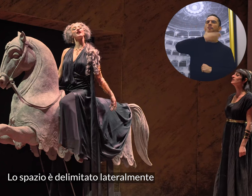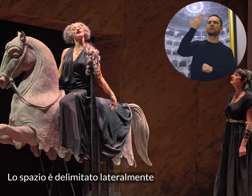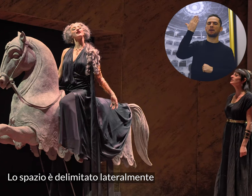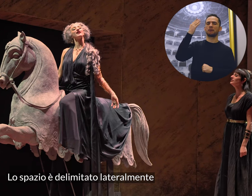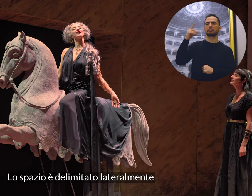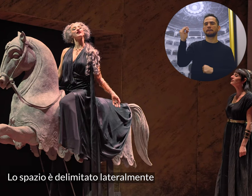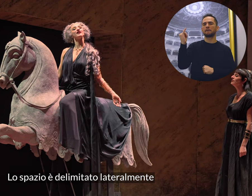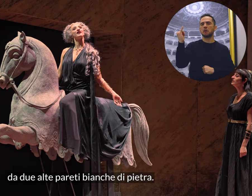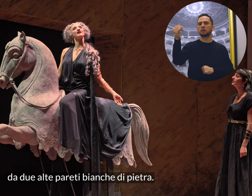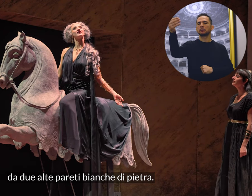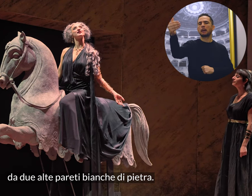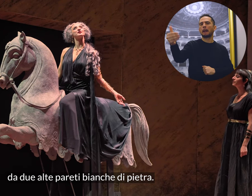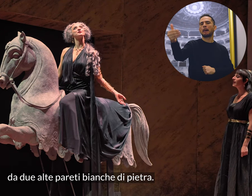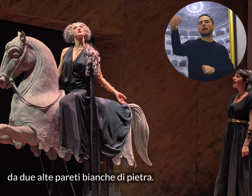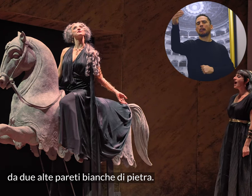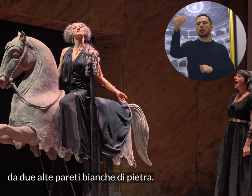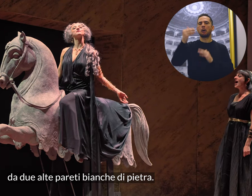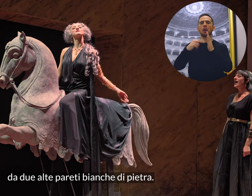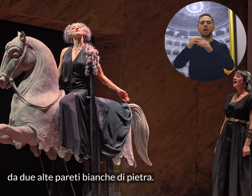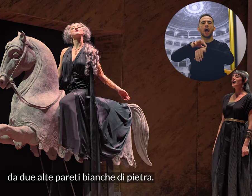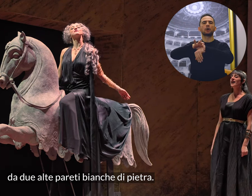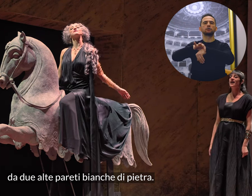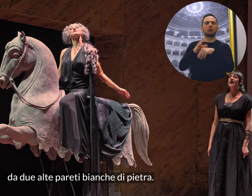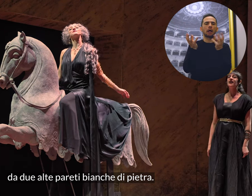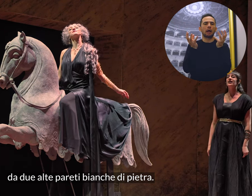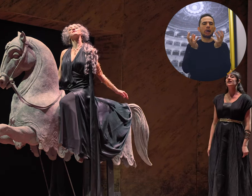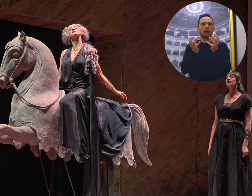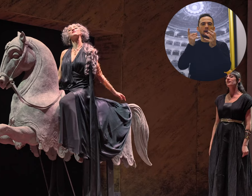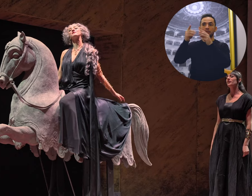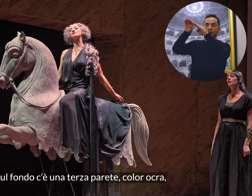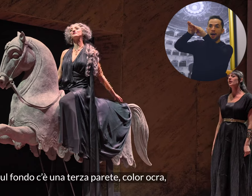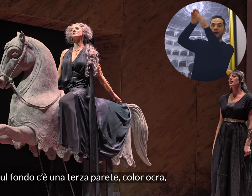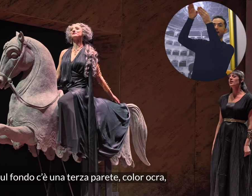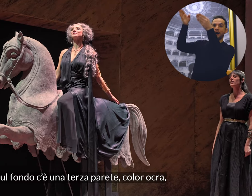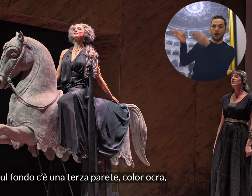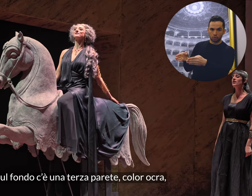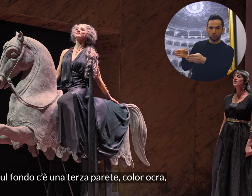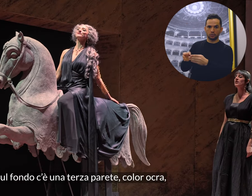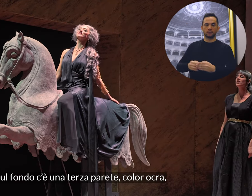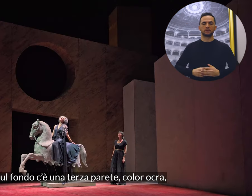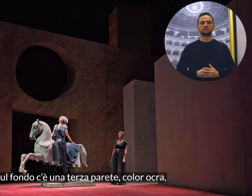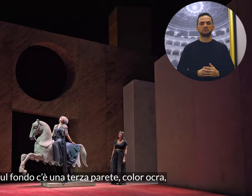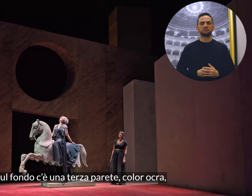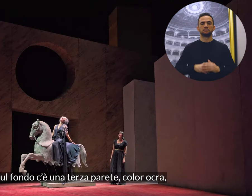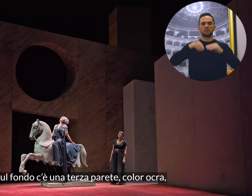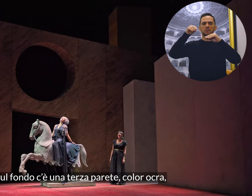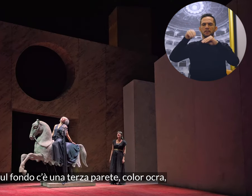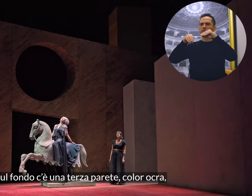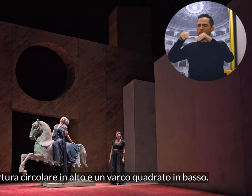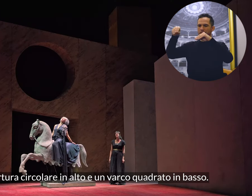lateralmente da due alte pareti bianche di pietra. Sul fondo c'è una terza parete, color ocra, con un